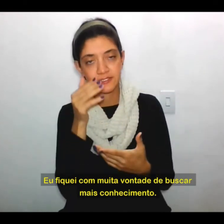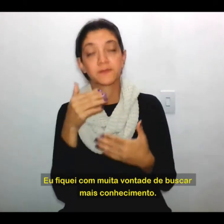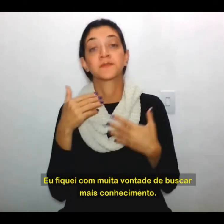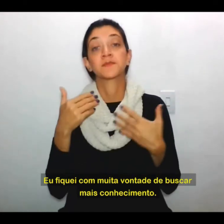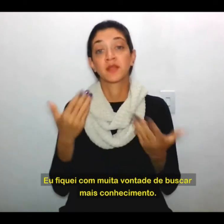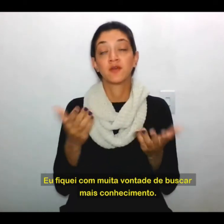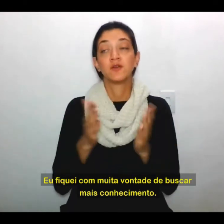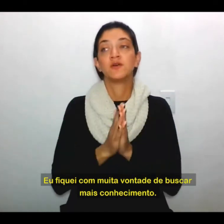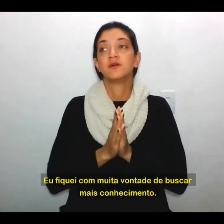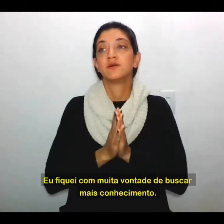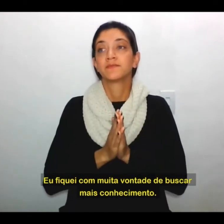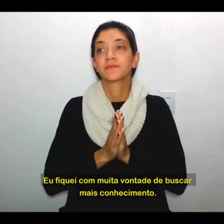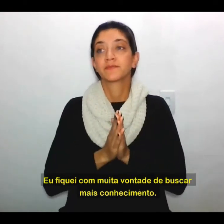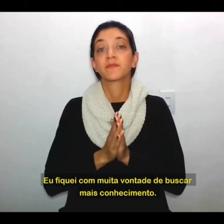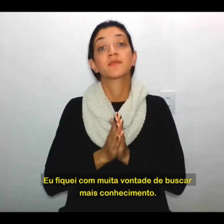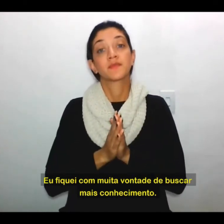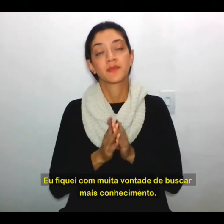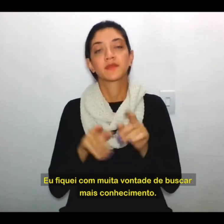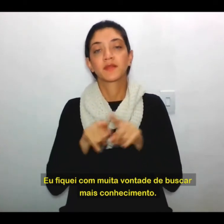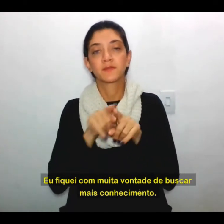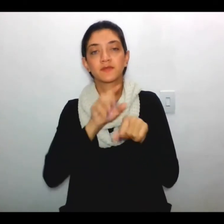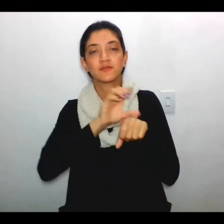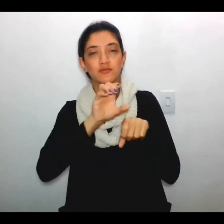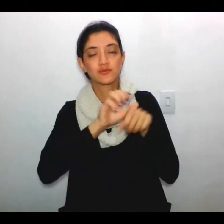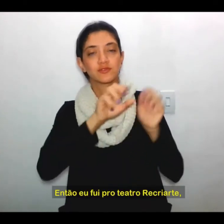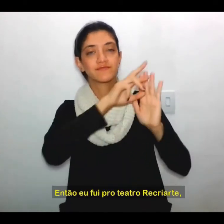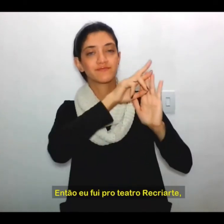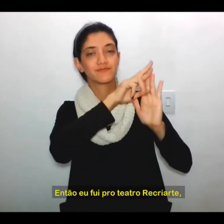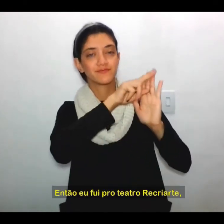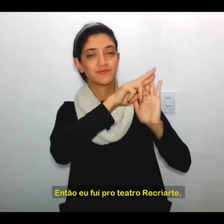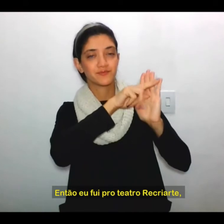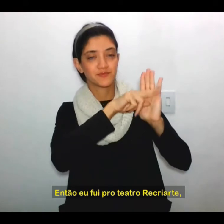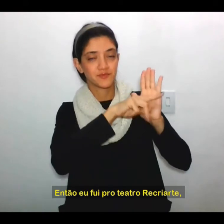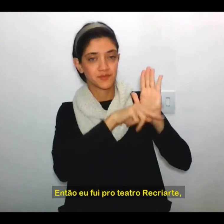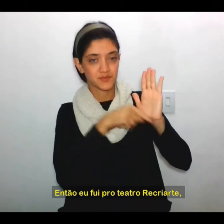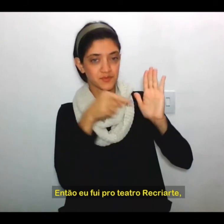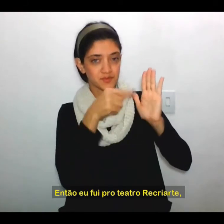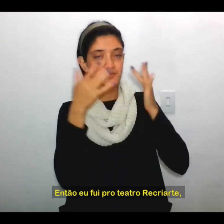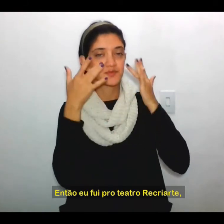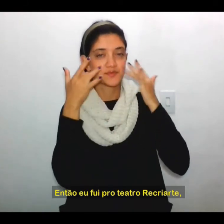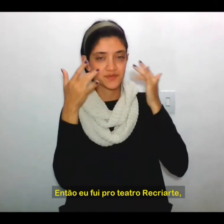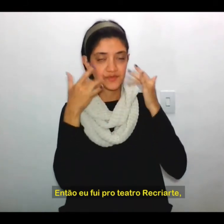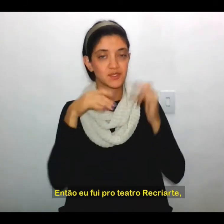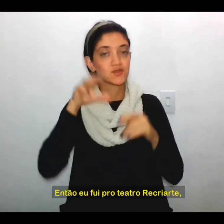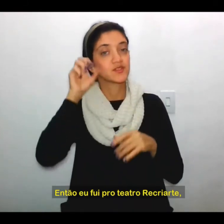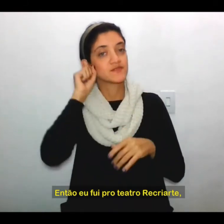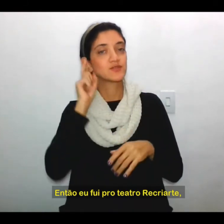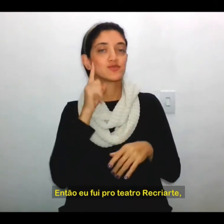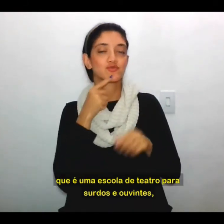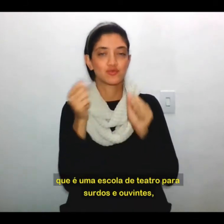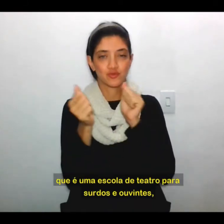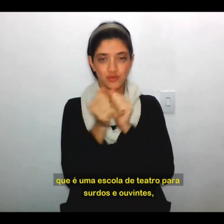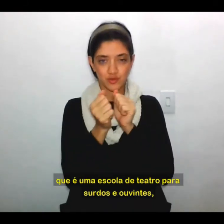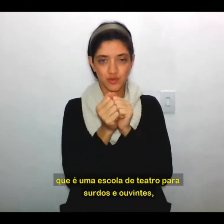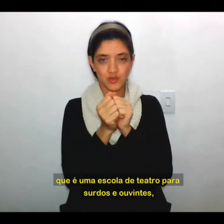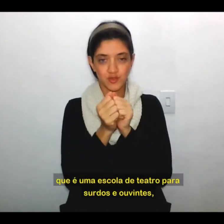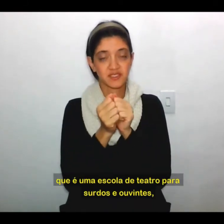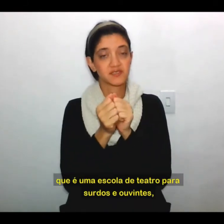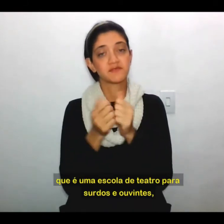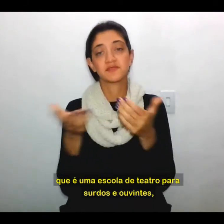com muita vontade de buscar mais conhecimento. Então, eu fui para o Teatro Recrearte, que é uma escola de teatro para